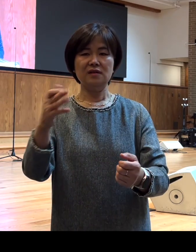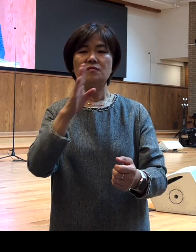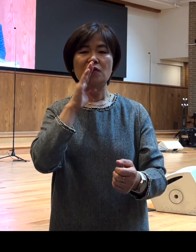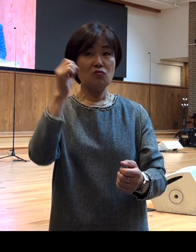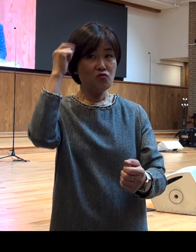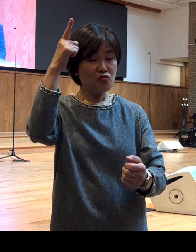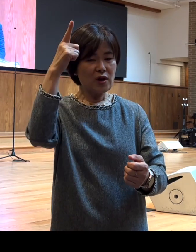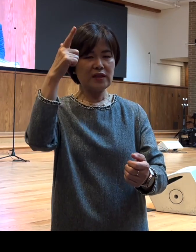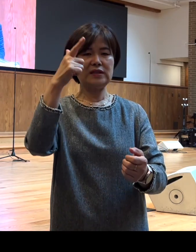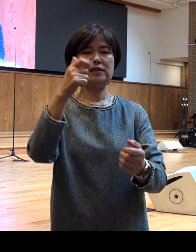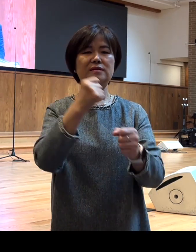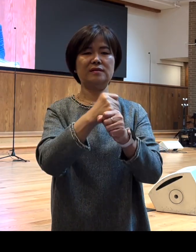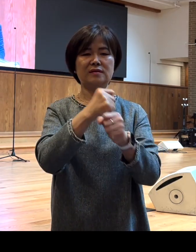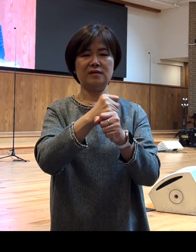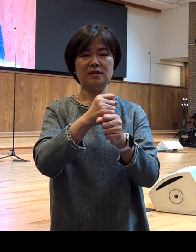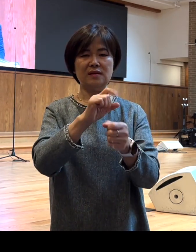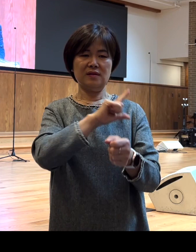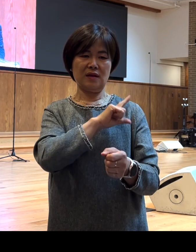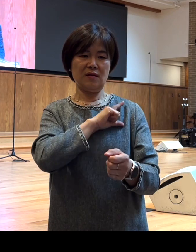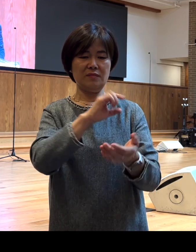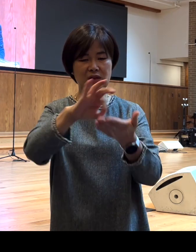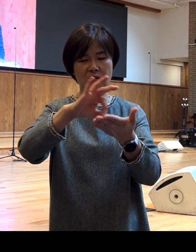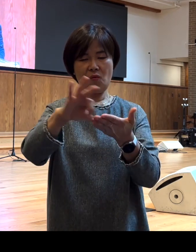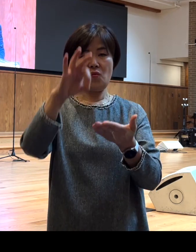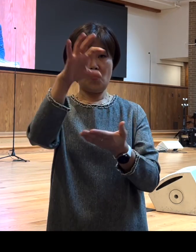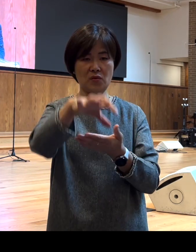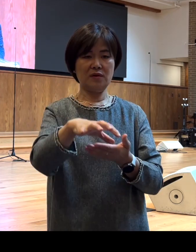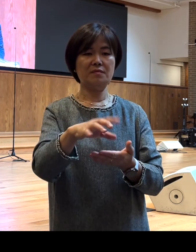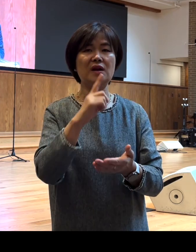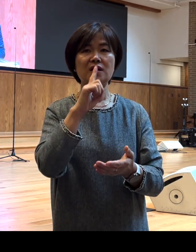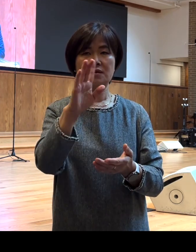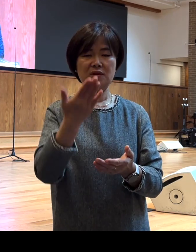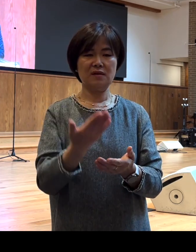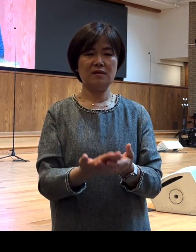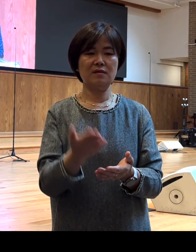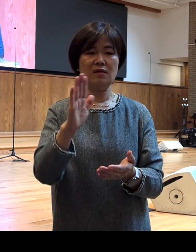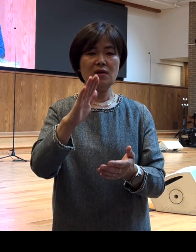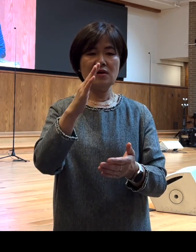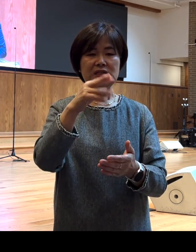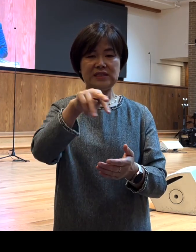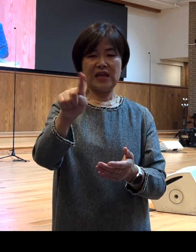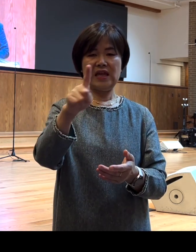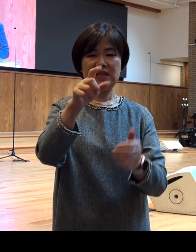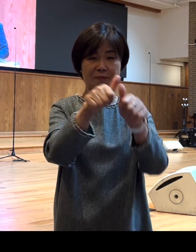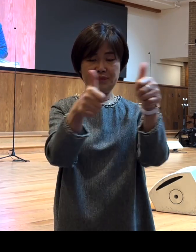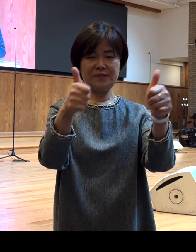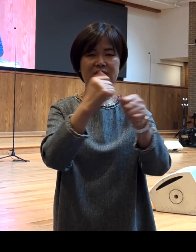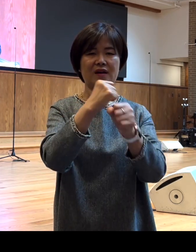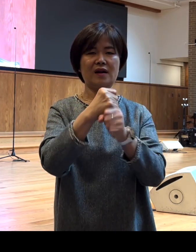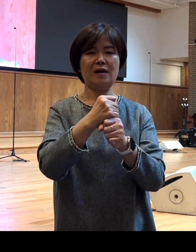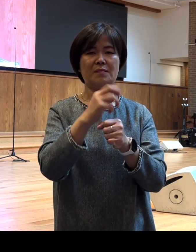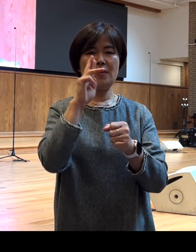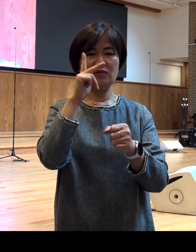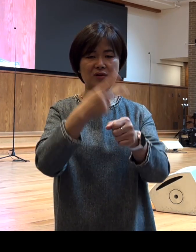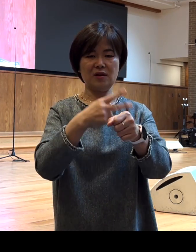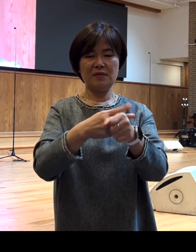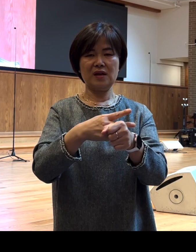사용하는 이름이라고 지적을 합니다 그래서 성경학자들은 세군도가 바울이 마게도냐 지방을 이